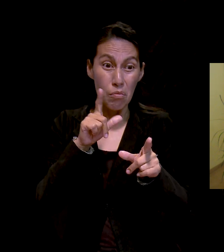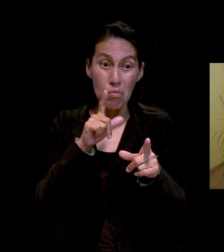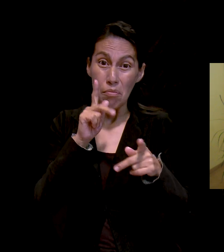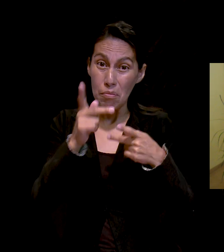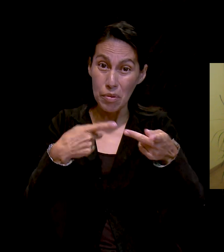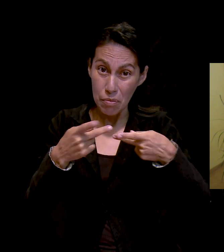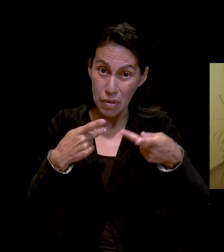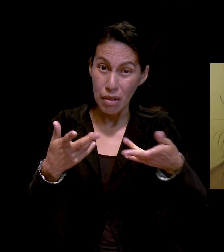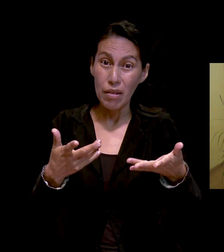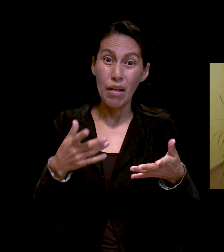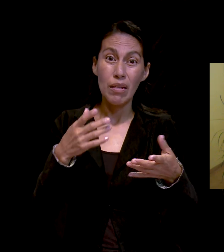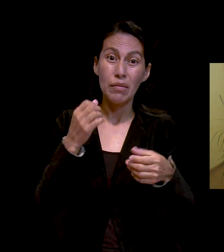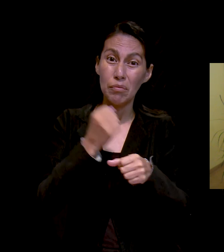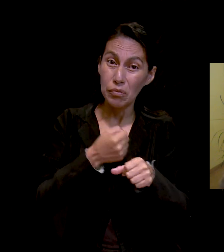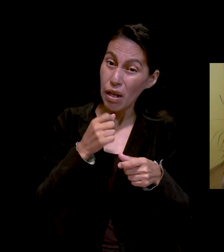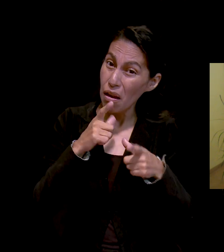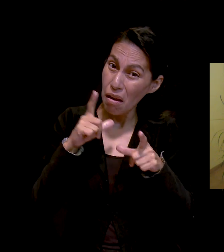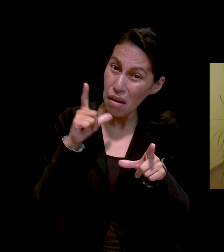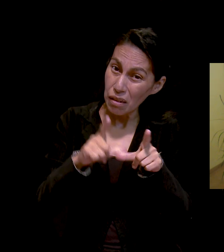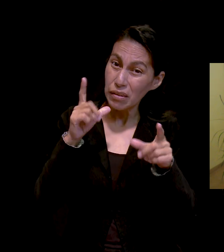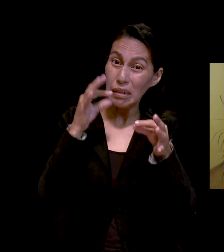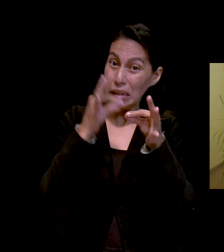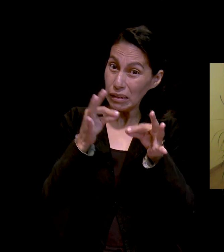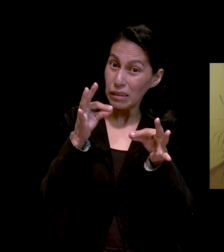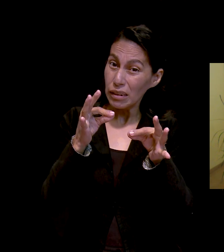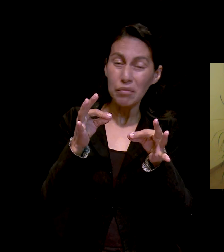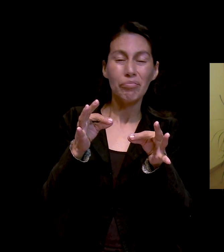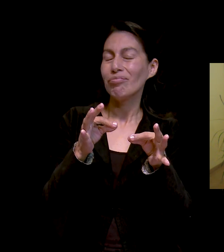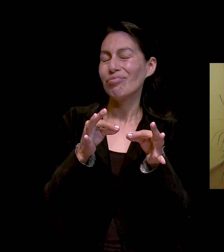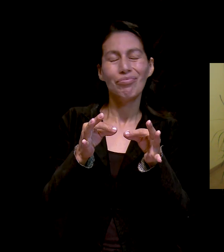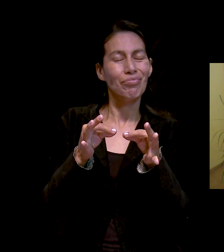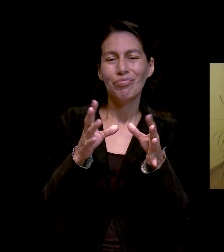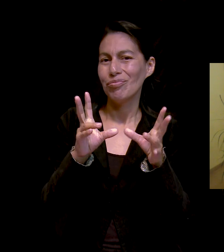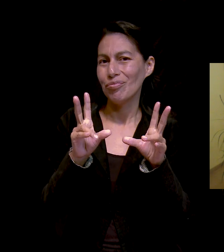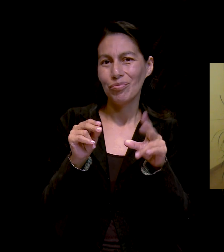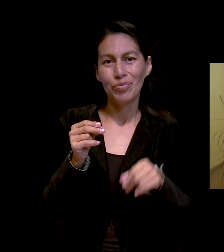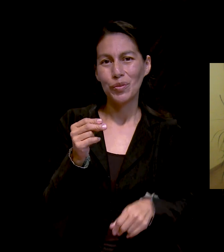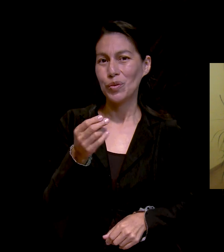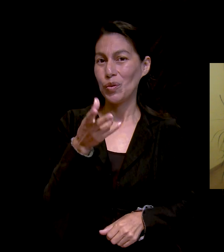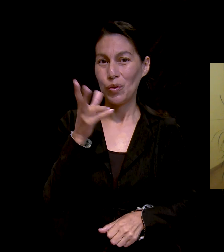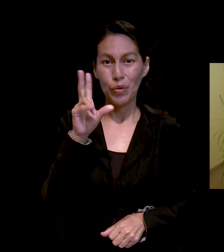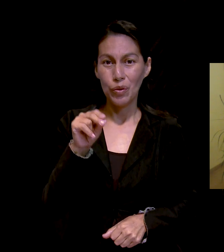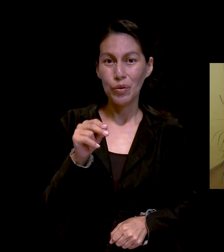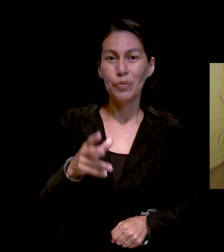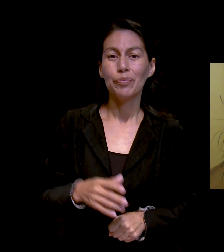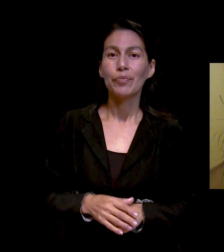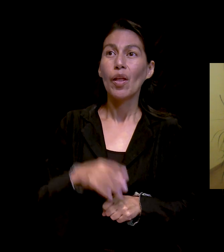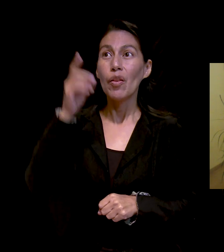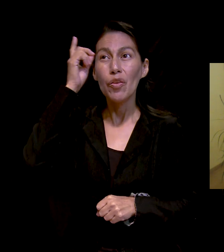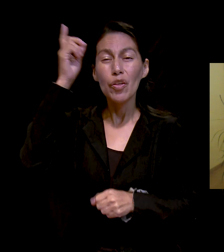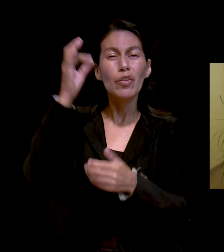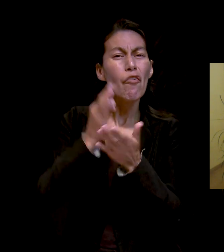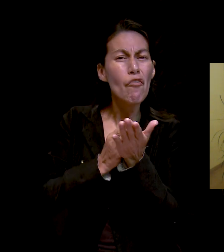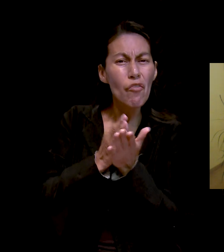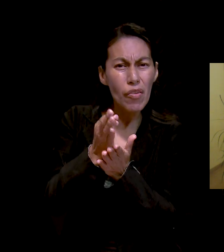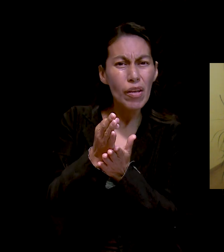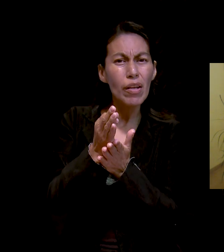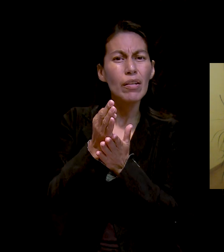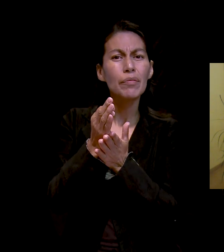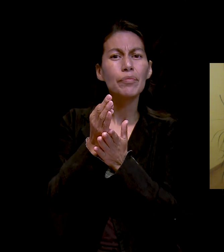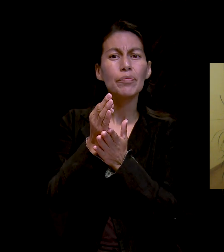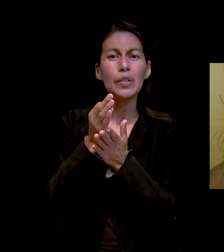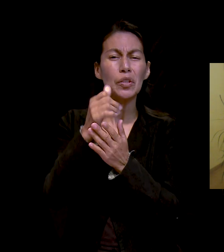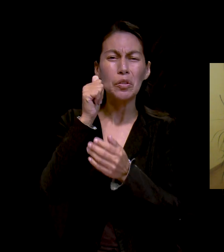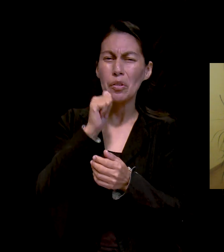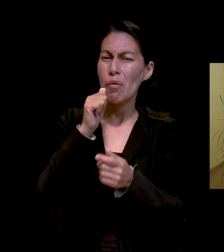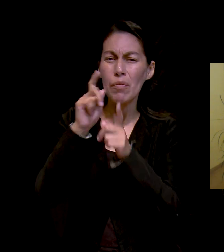Dios, sin embargo, es fiel y no te dejará ni te desamparará. Quédate con nosotros para que